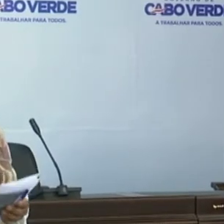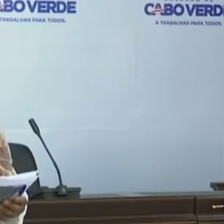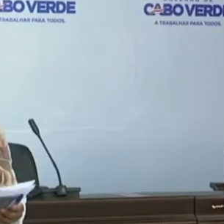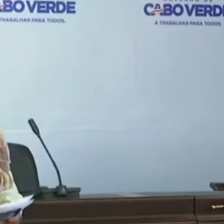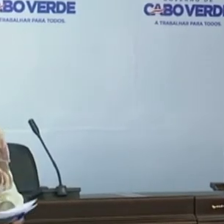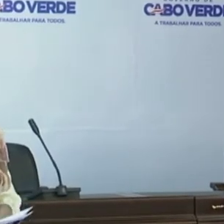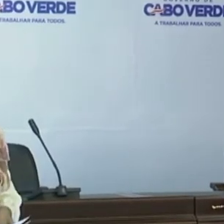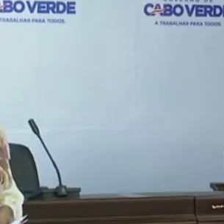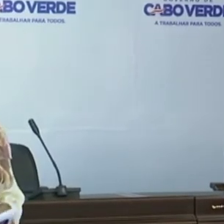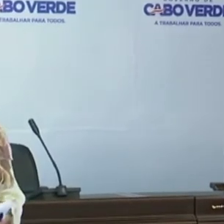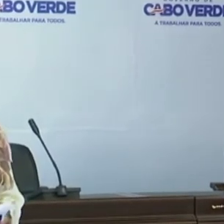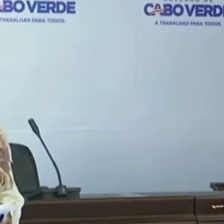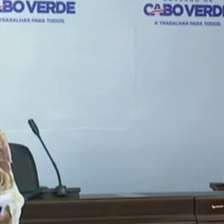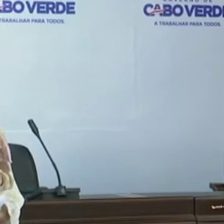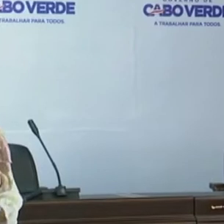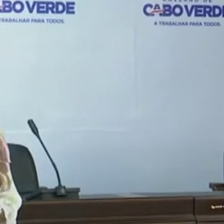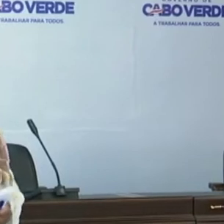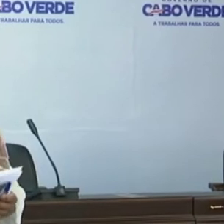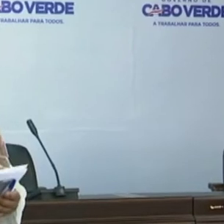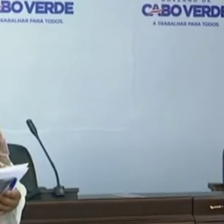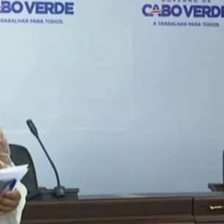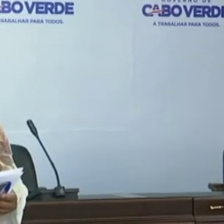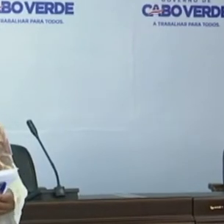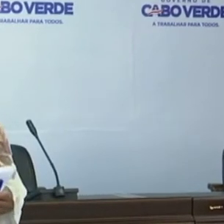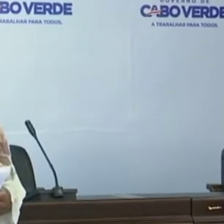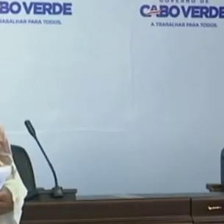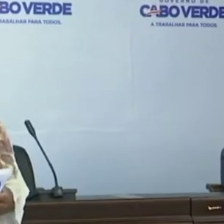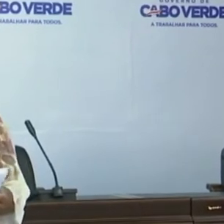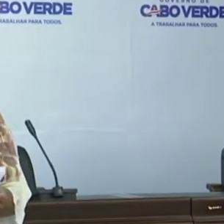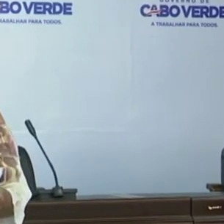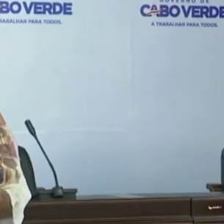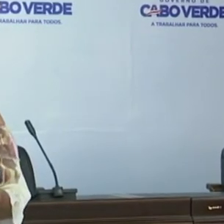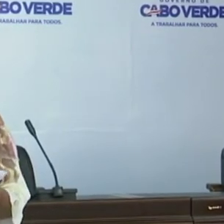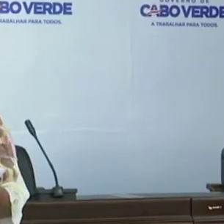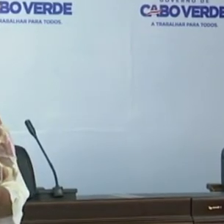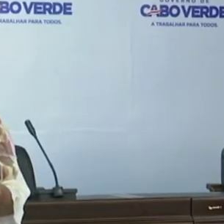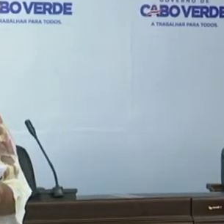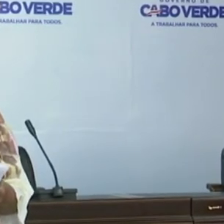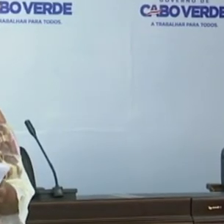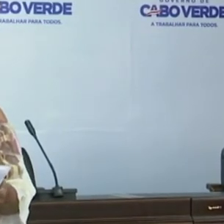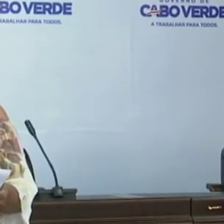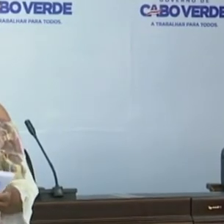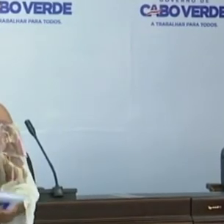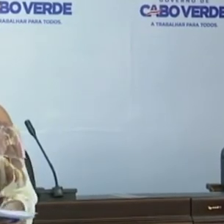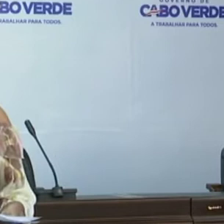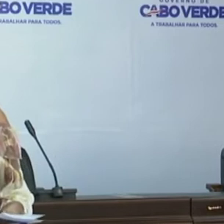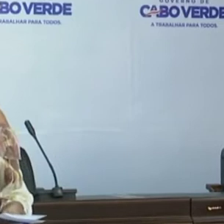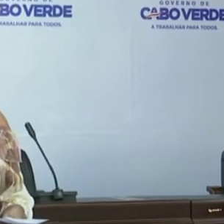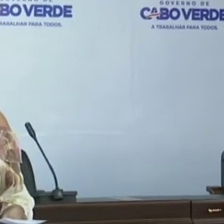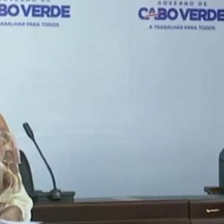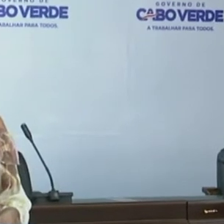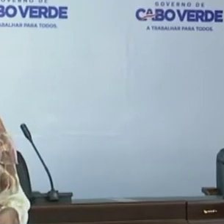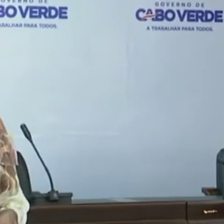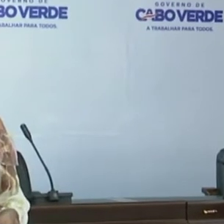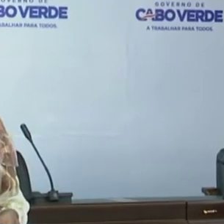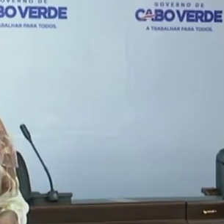da Saúde, Jorge Noel Barreto, já está na sala, já vai apresentar os dados relativos às últimas